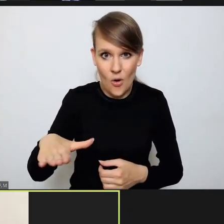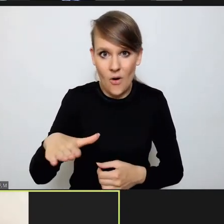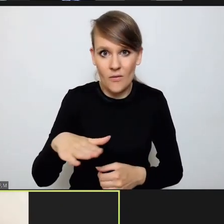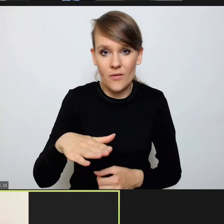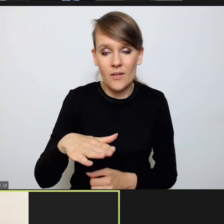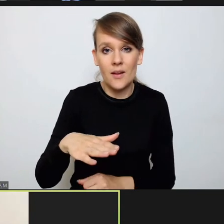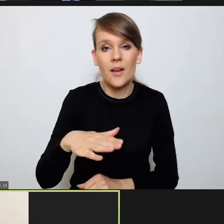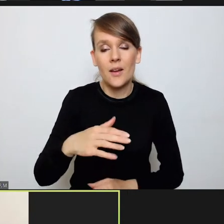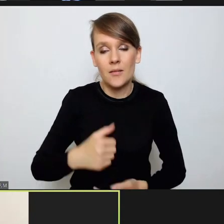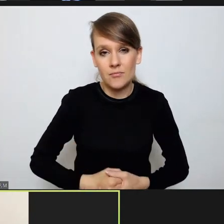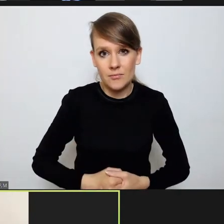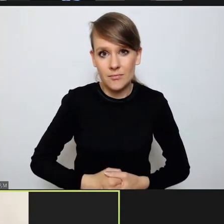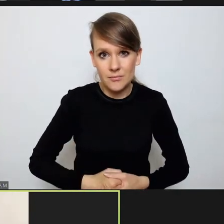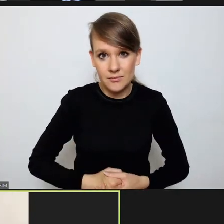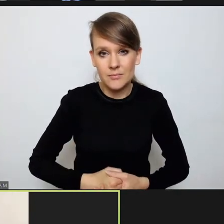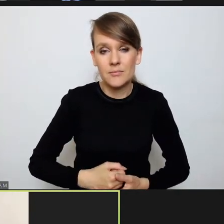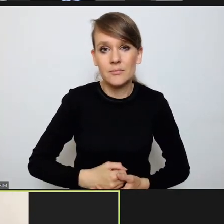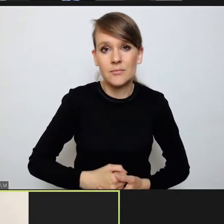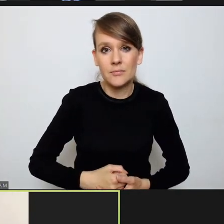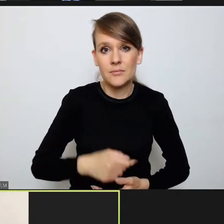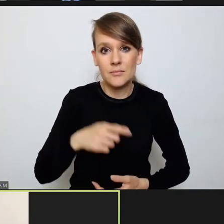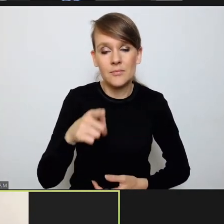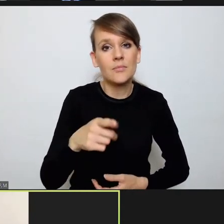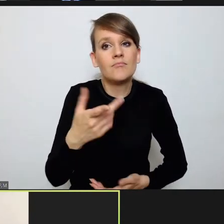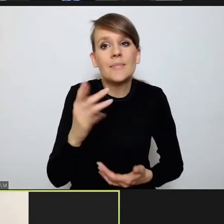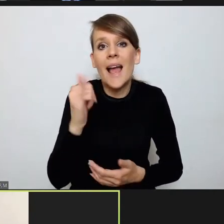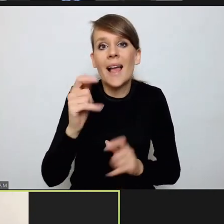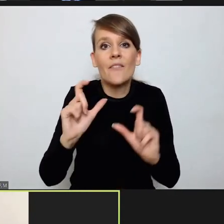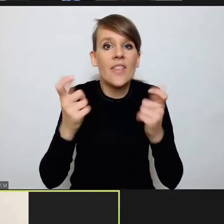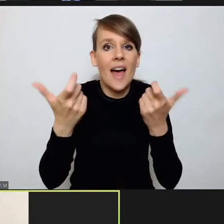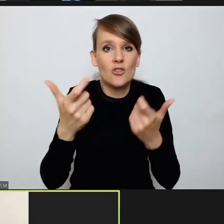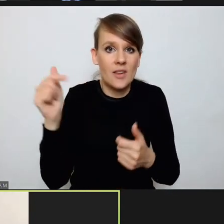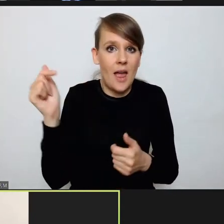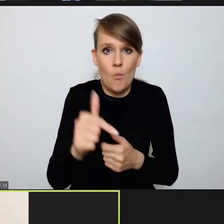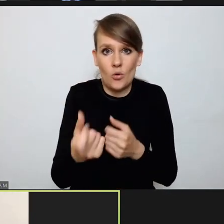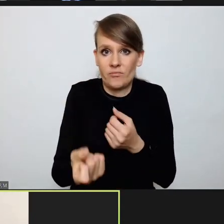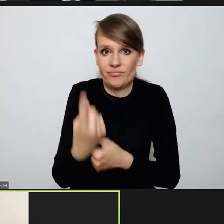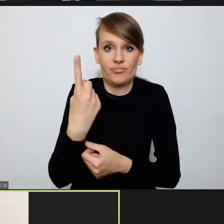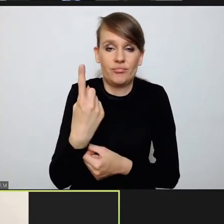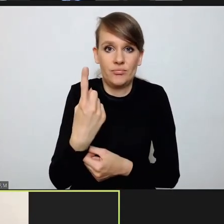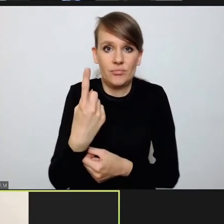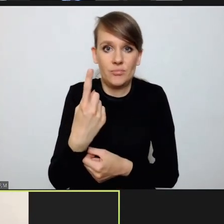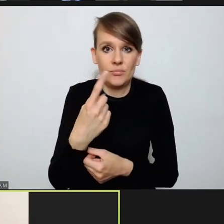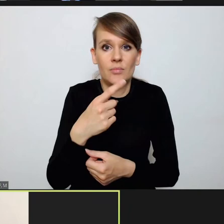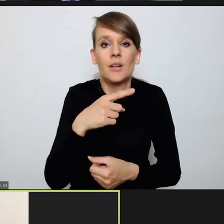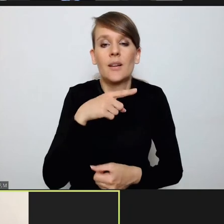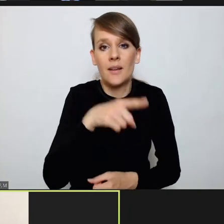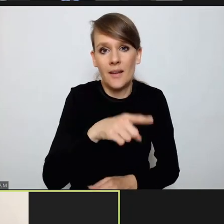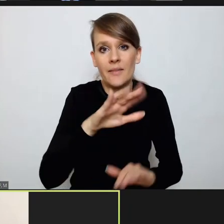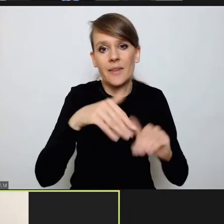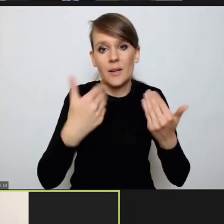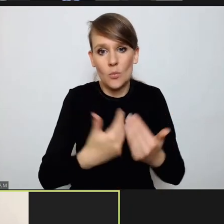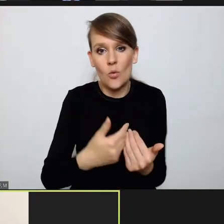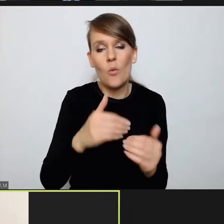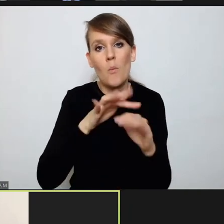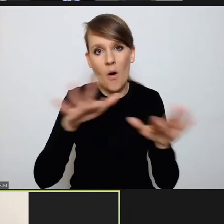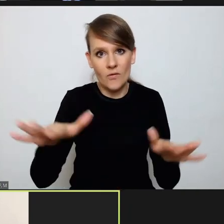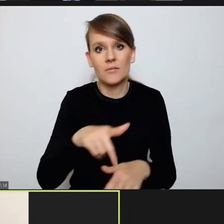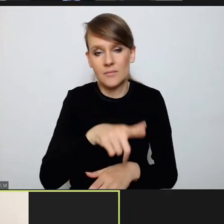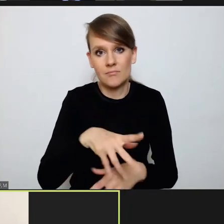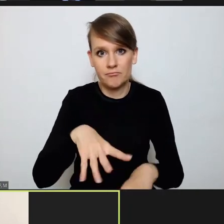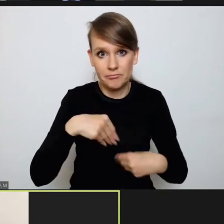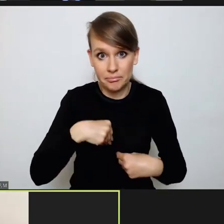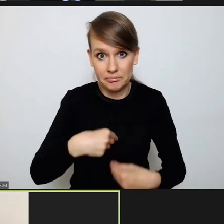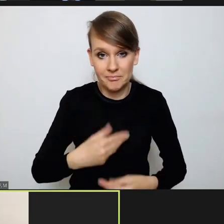dojść, żeby jurysdykcja Trybunału została powszechnie zaakceptowana.